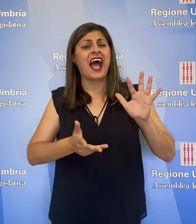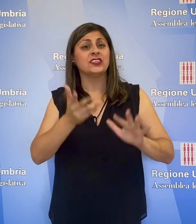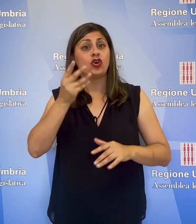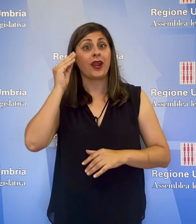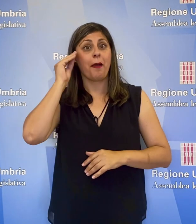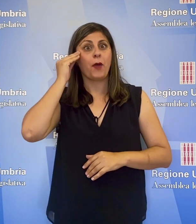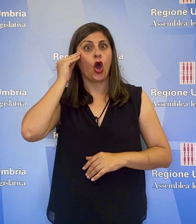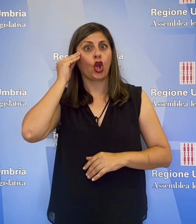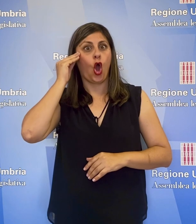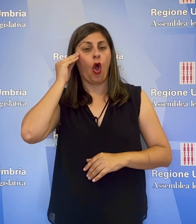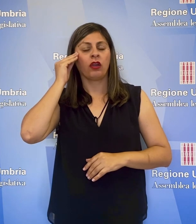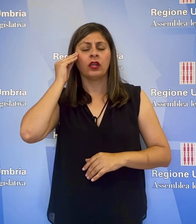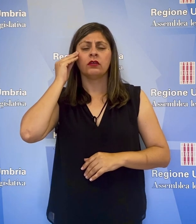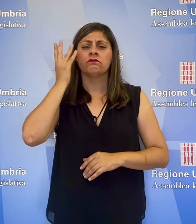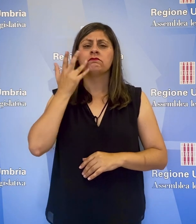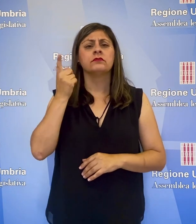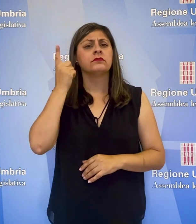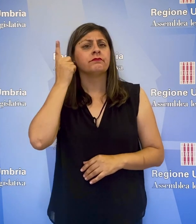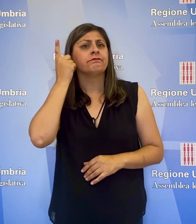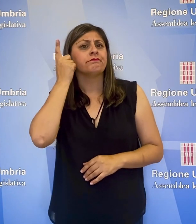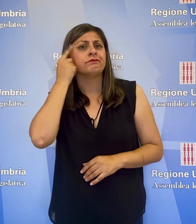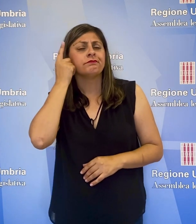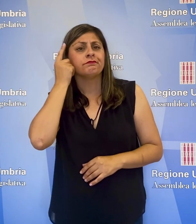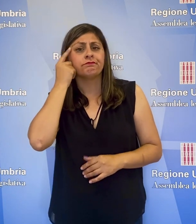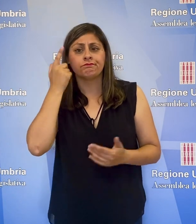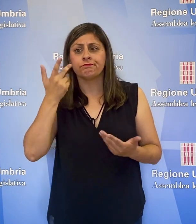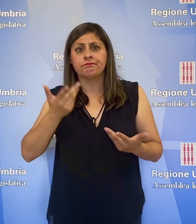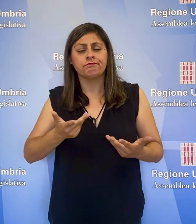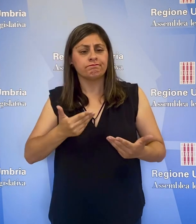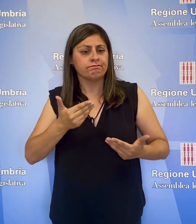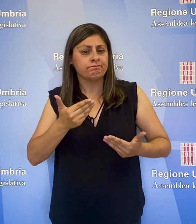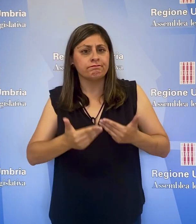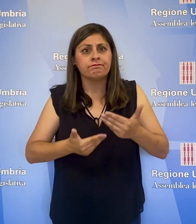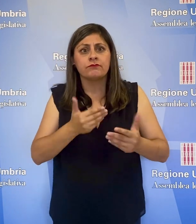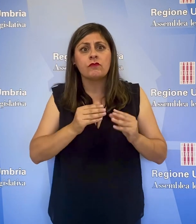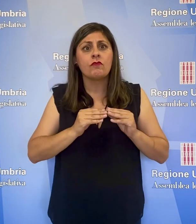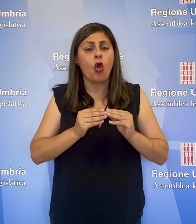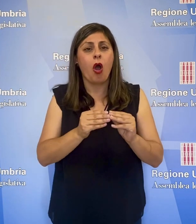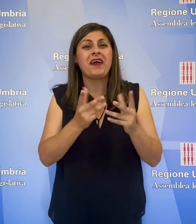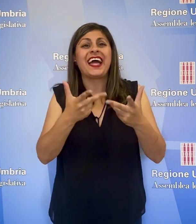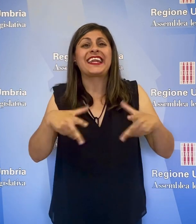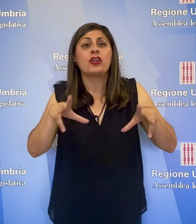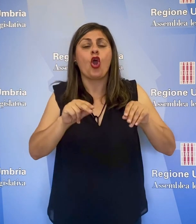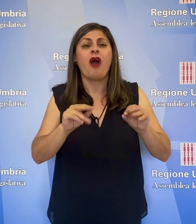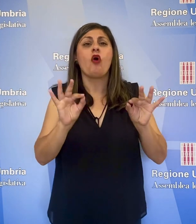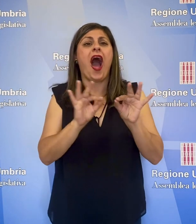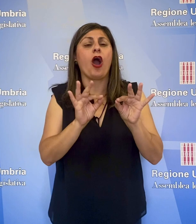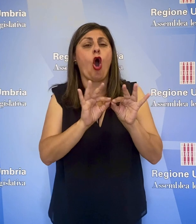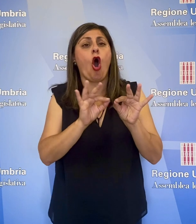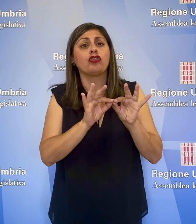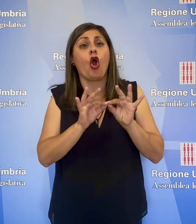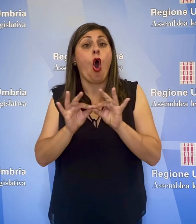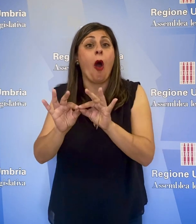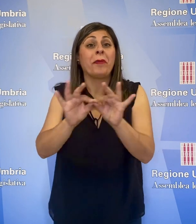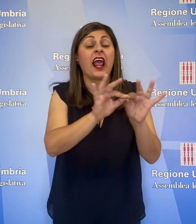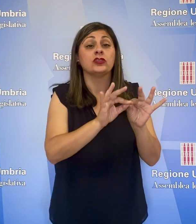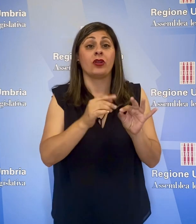interrogato l'assessore Roberto Morroni per conoscere qual è il percorso individuato per il rinnovo dell'accordo di cooperazione